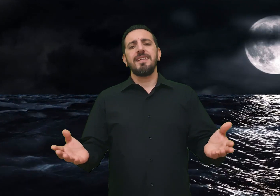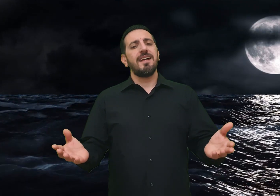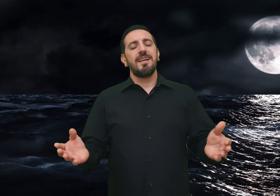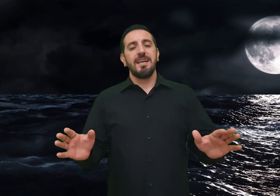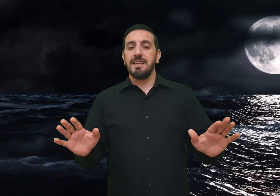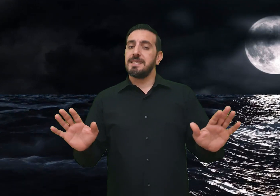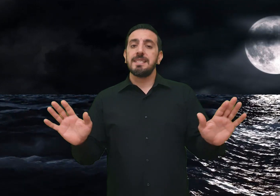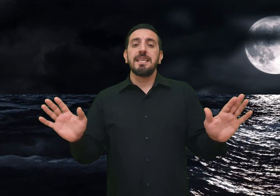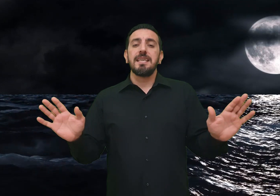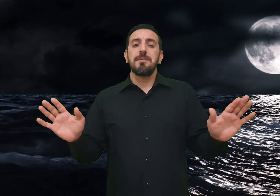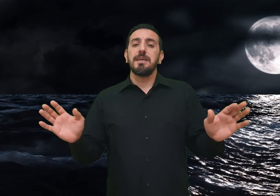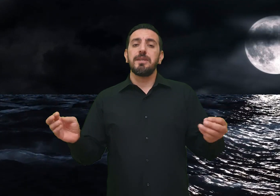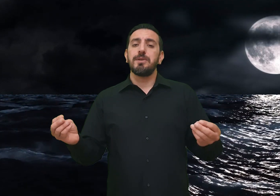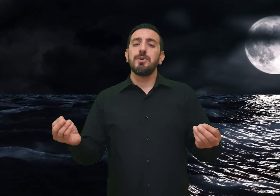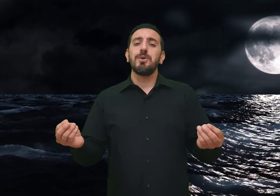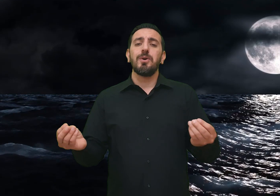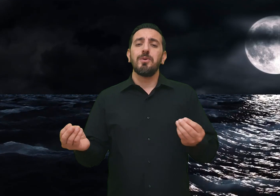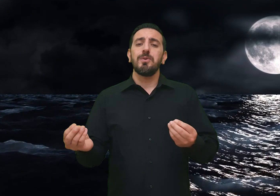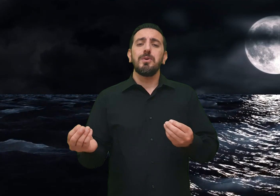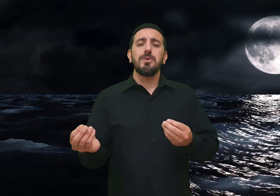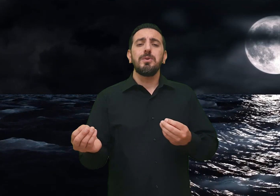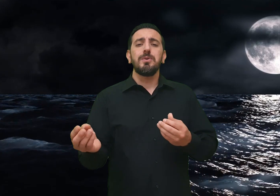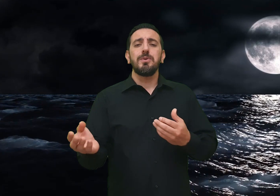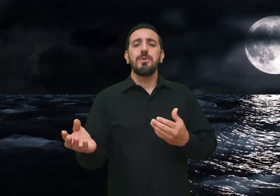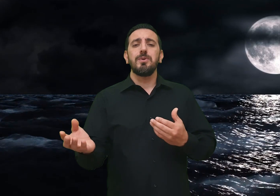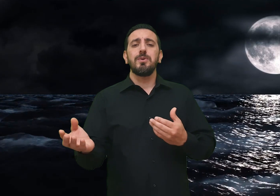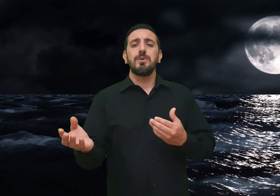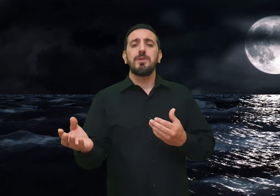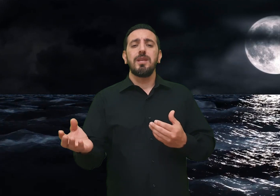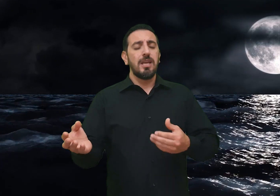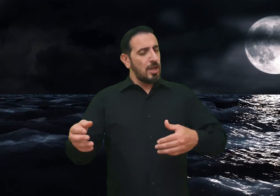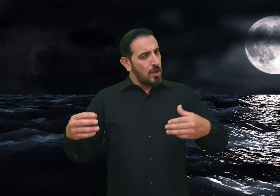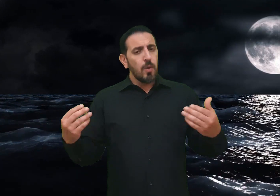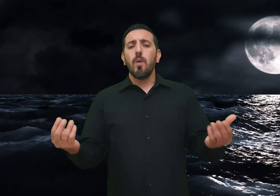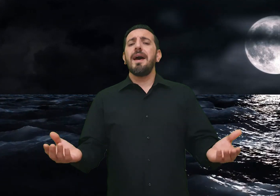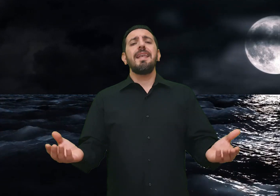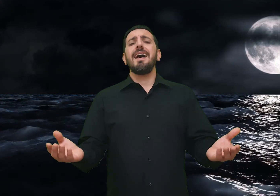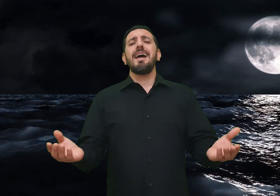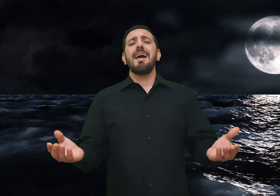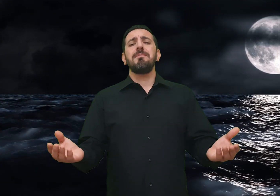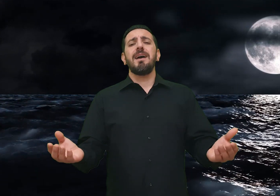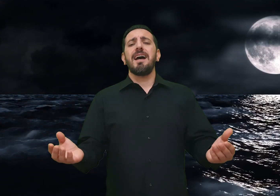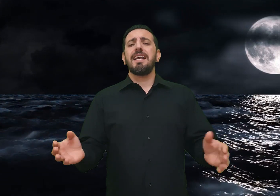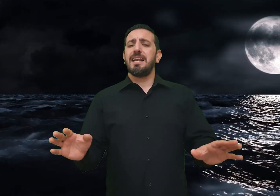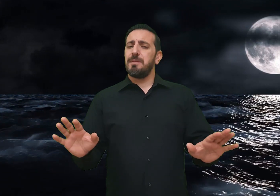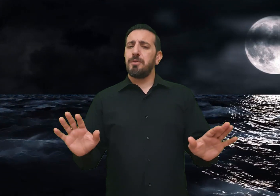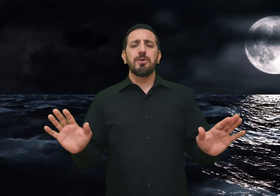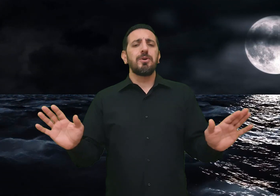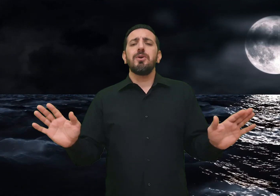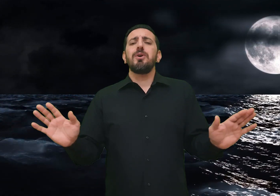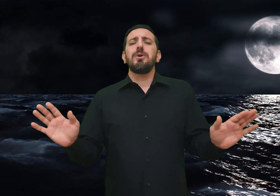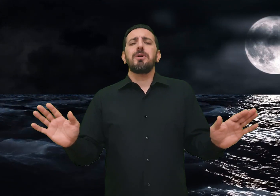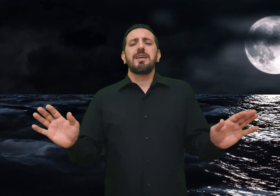هزيم الرعود ولا مع البروق